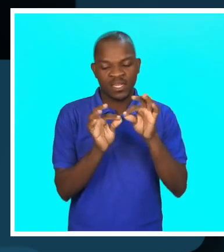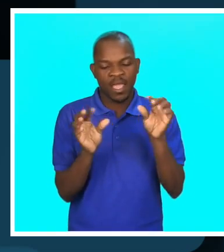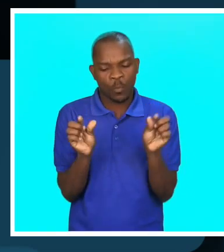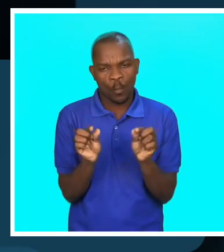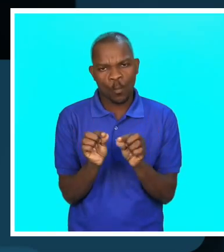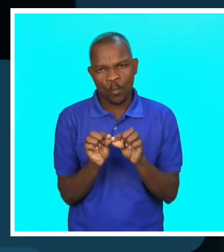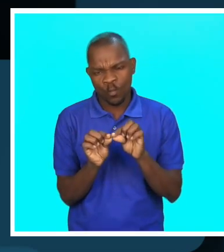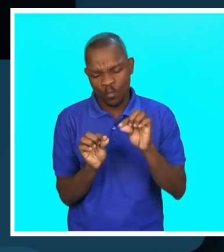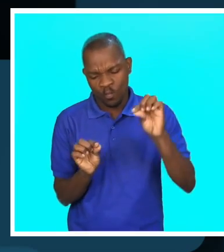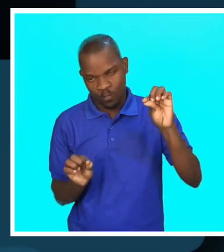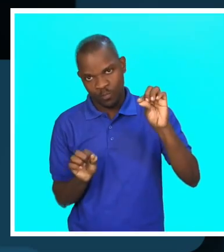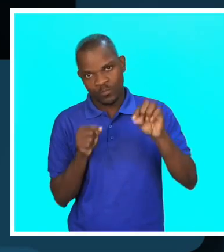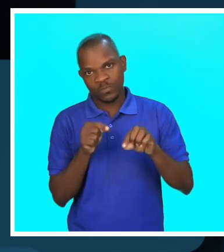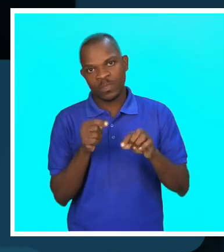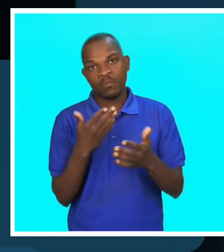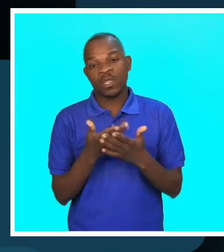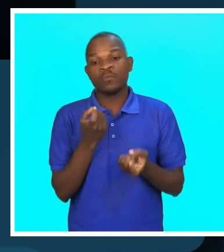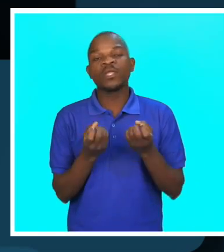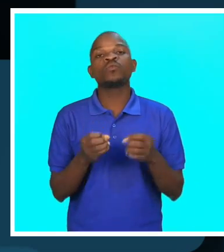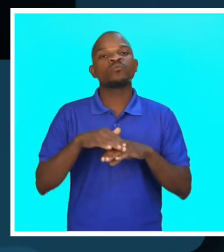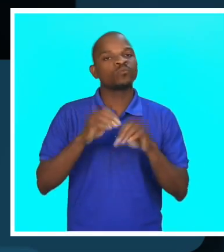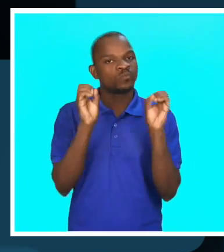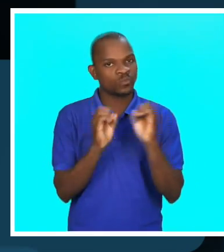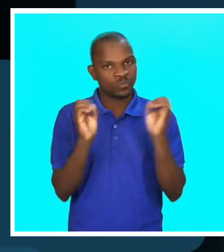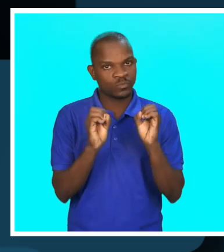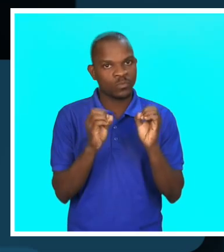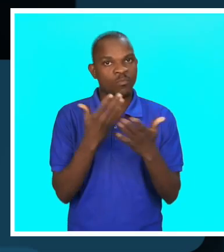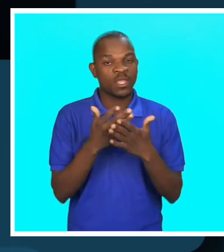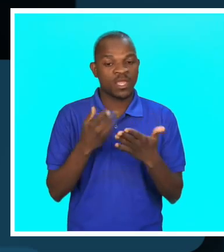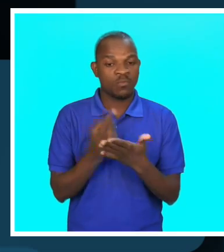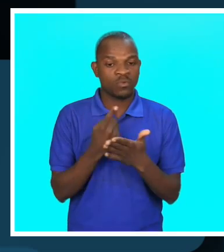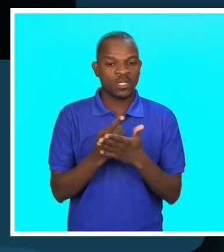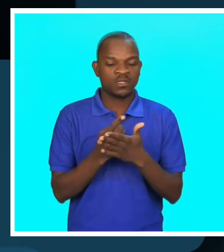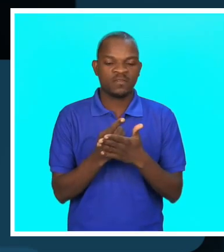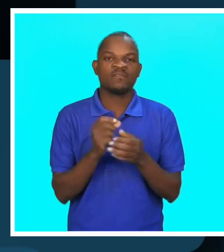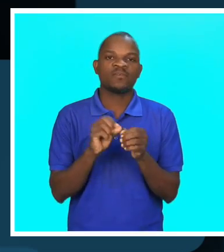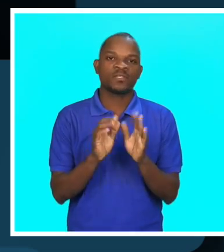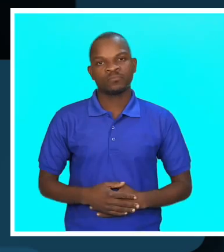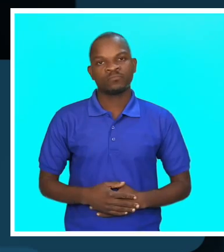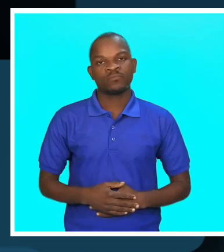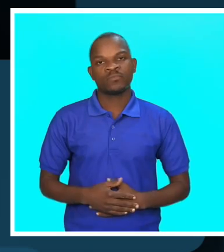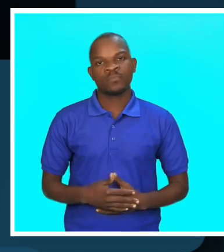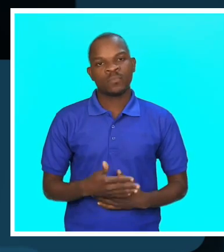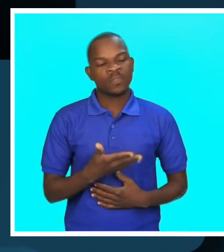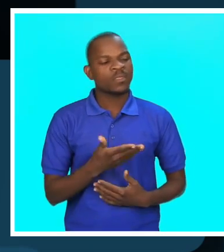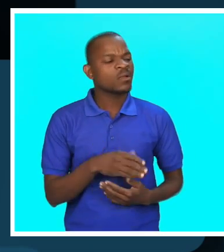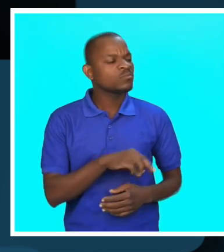pesar, né? Porque é preciso de furo esse vestido aqui. Porque uma pessoa não pode usar as cinco asfaltas. Quanto que custa o